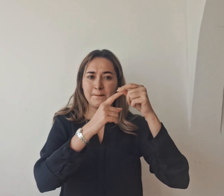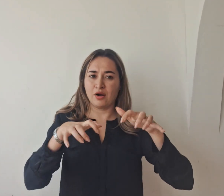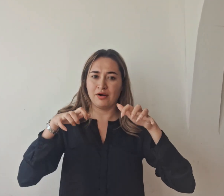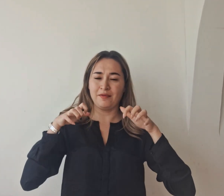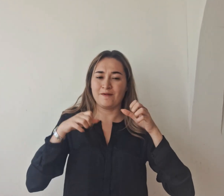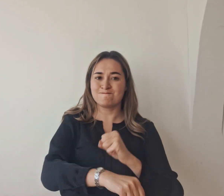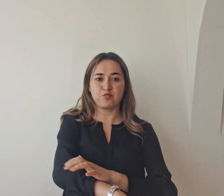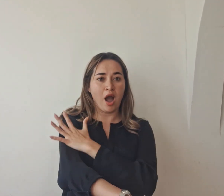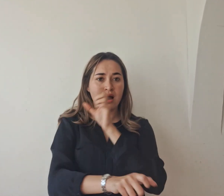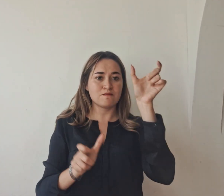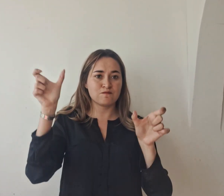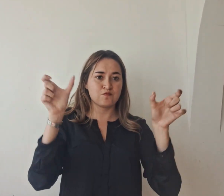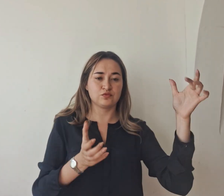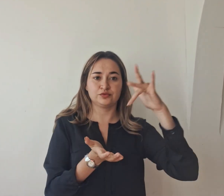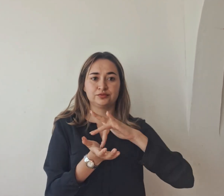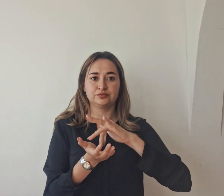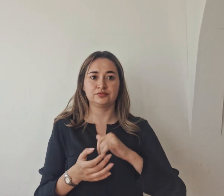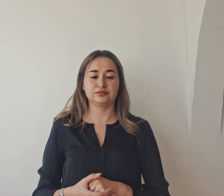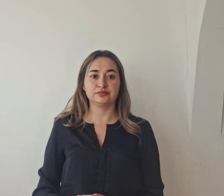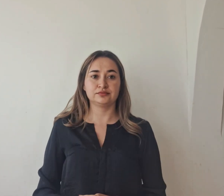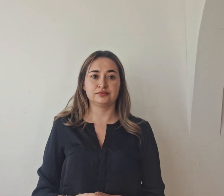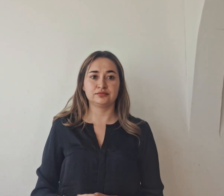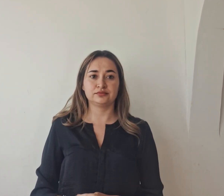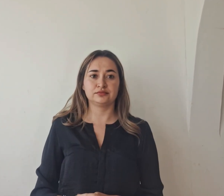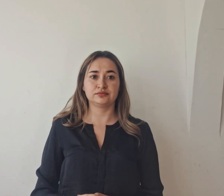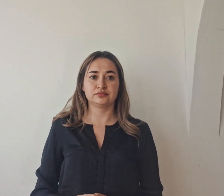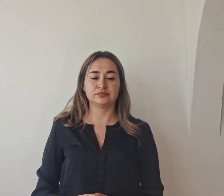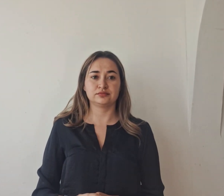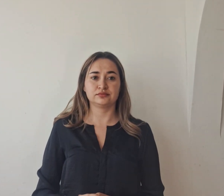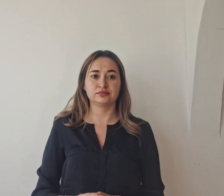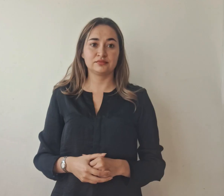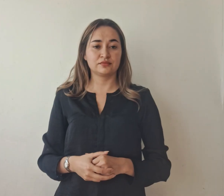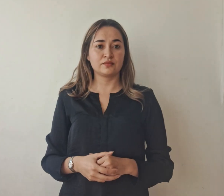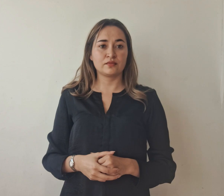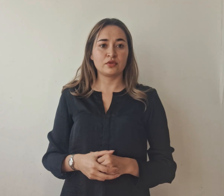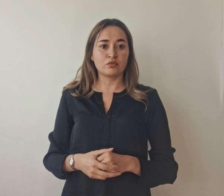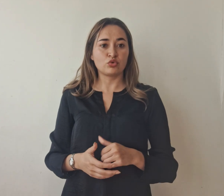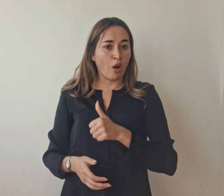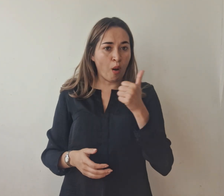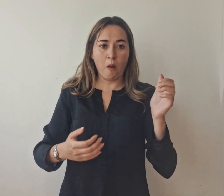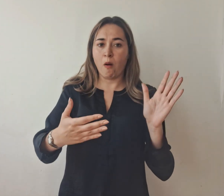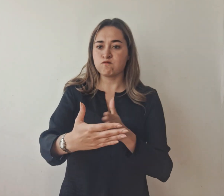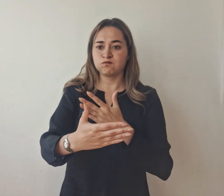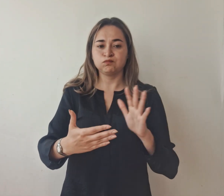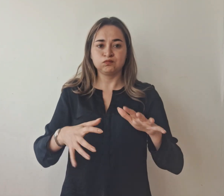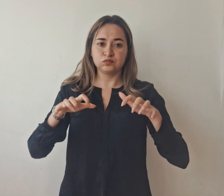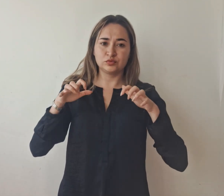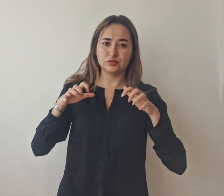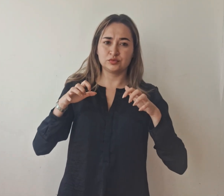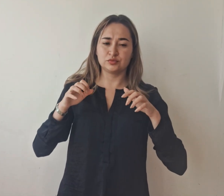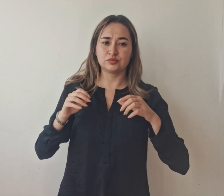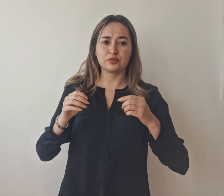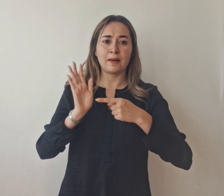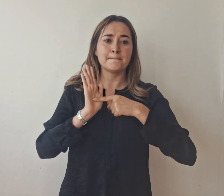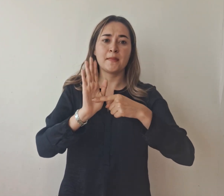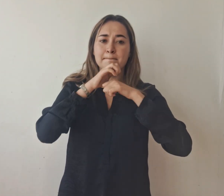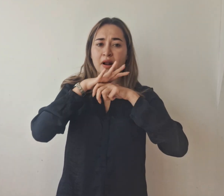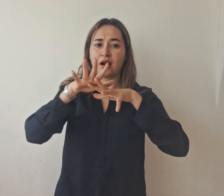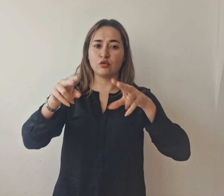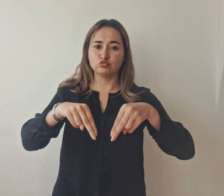público presente. Otro momento impactante lanzamiento de Tunja, ciudad de origen, que celebra